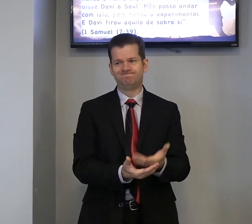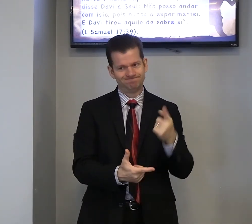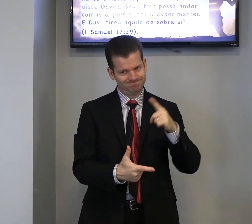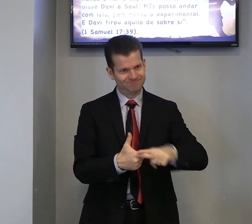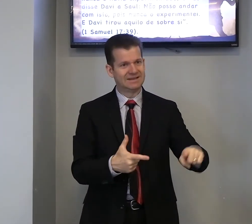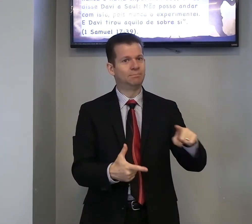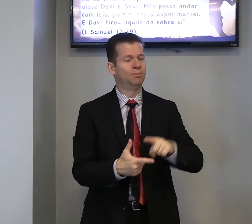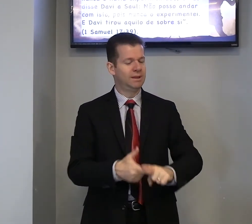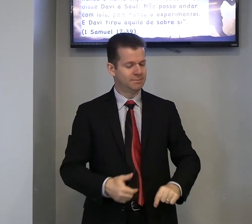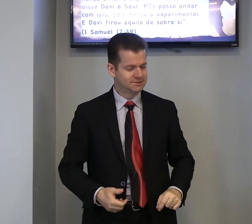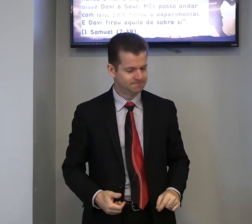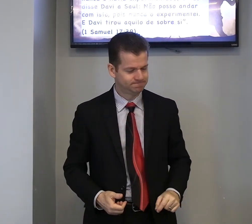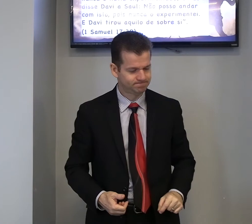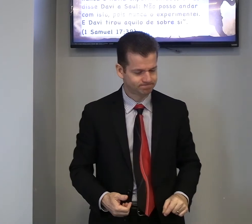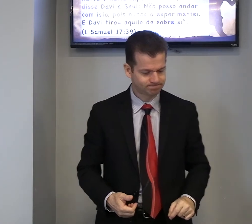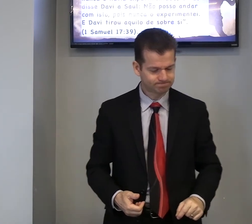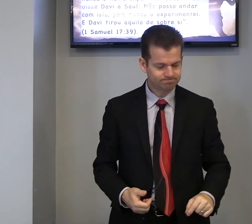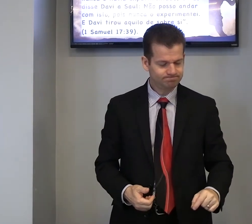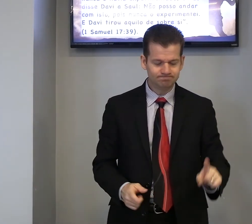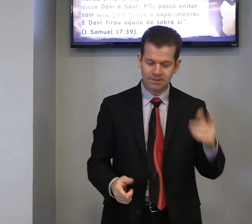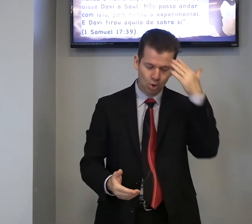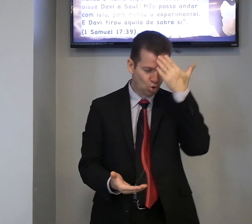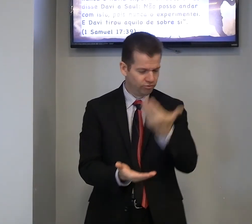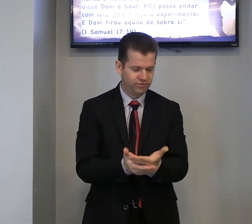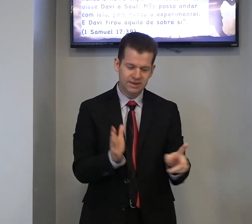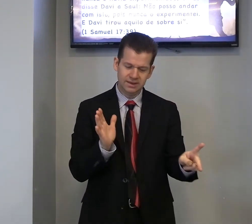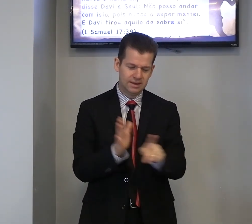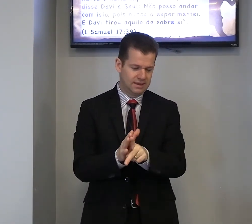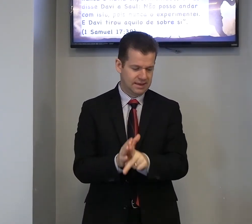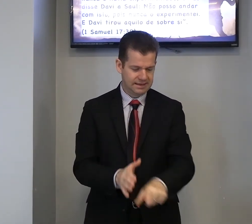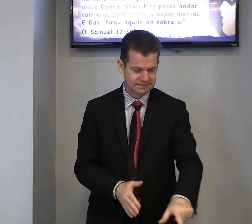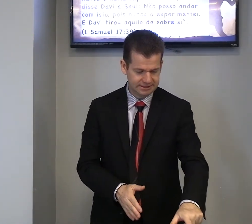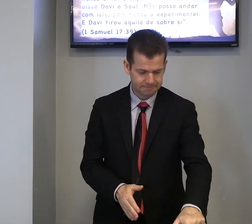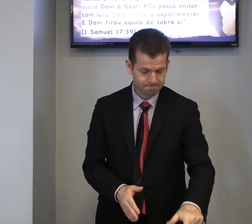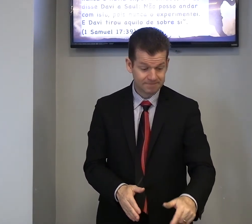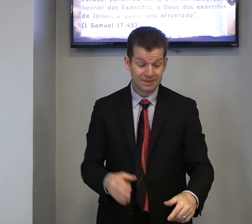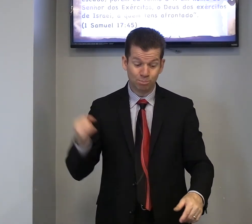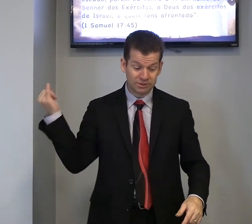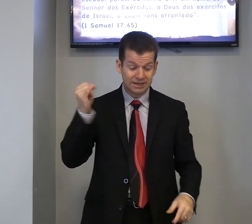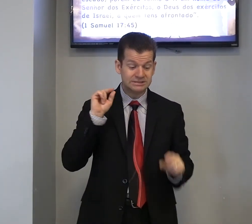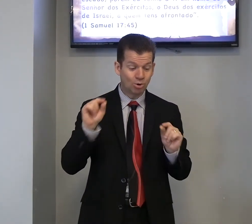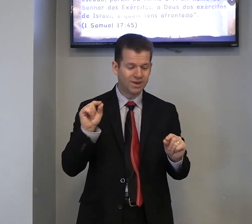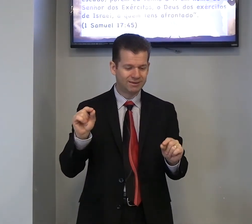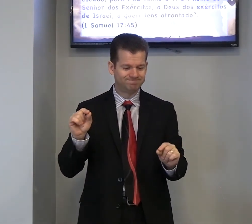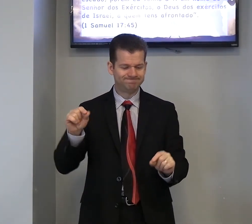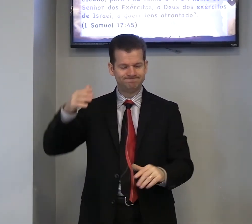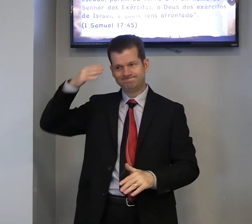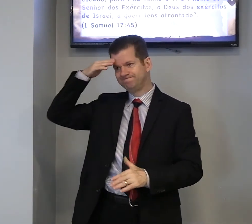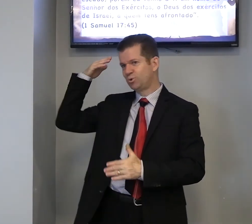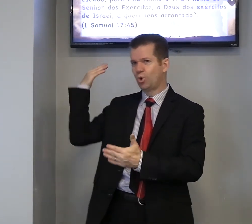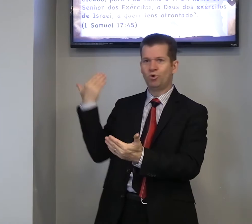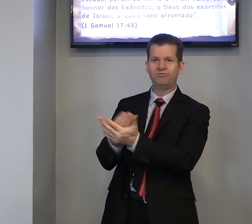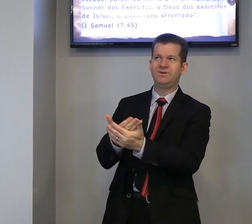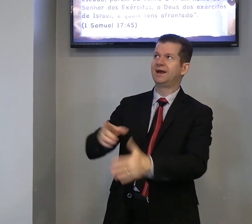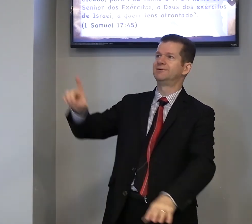vai ter problemas, não confie, em si, o importante, é o que? confiar,